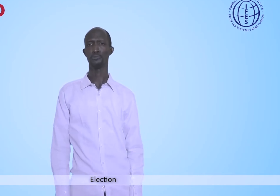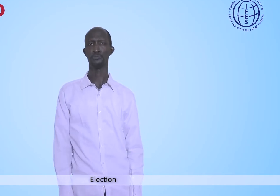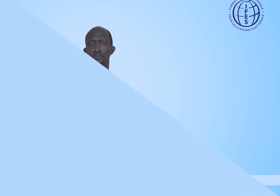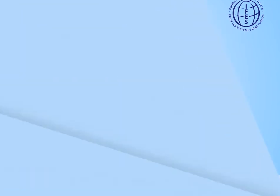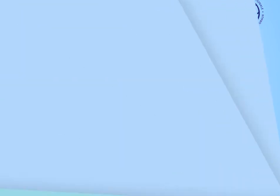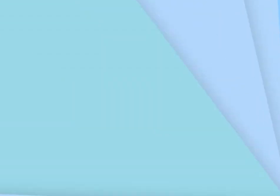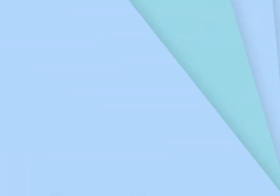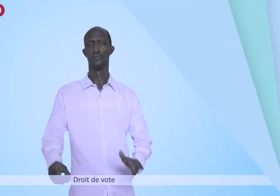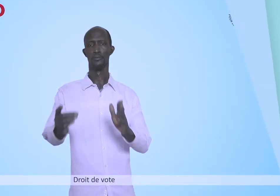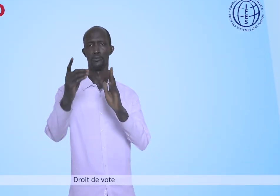Droits de vote